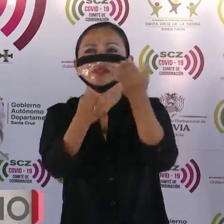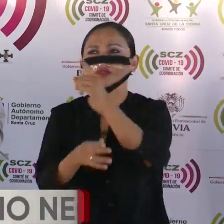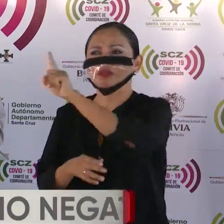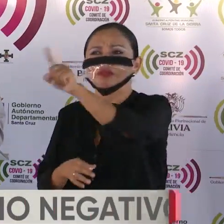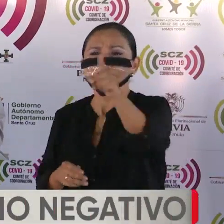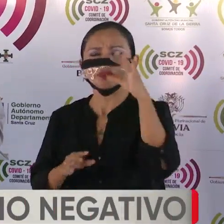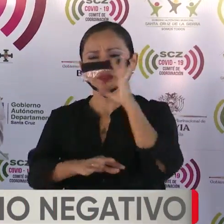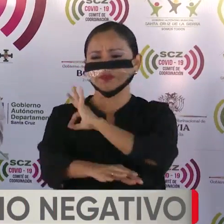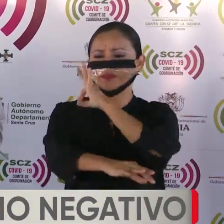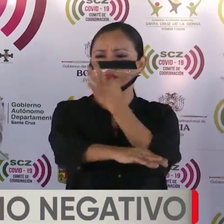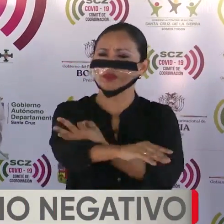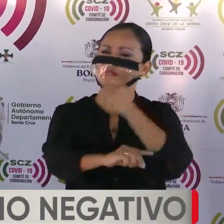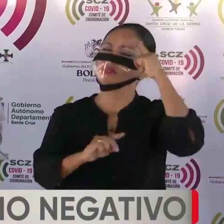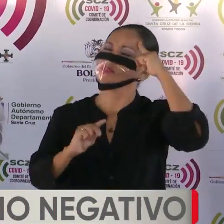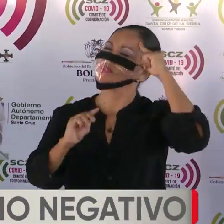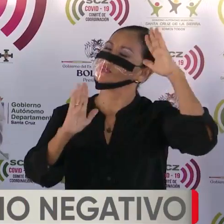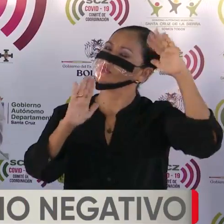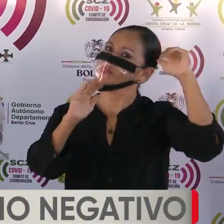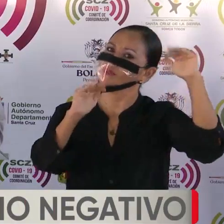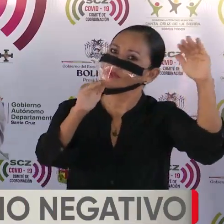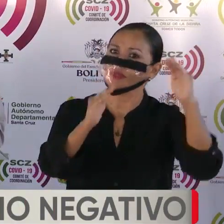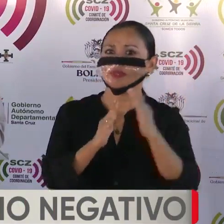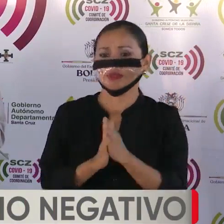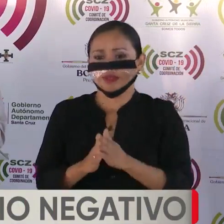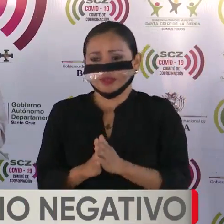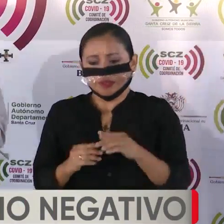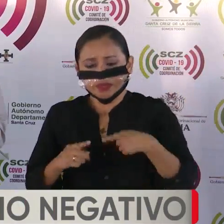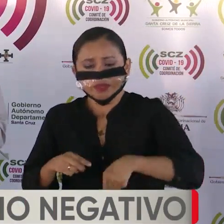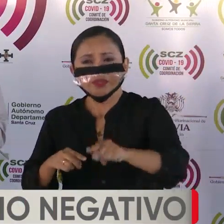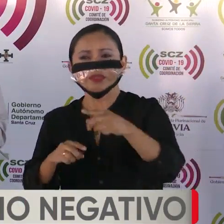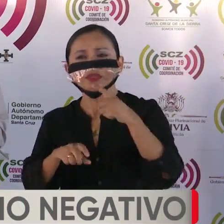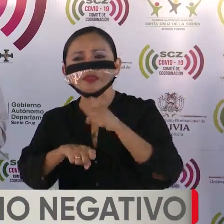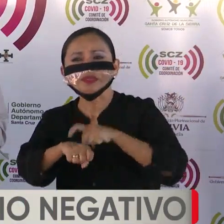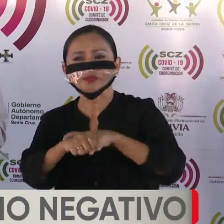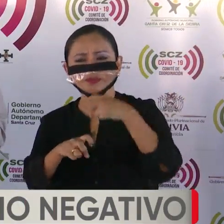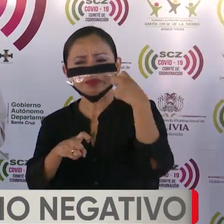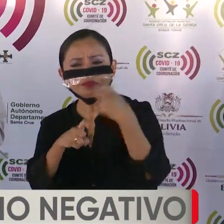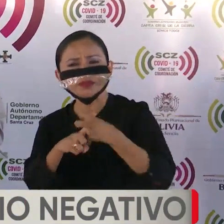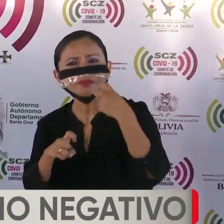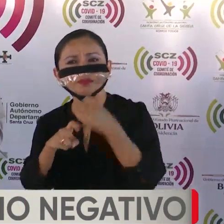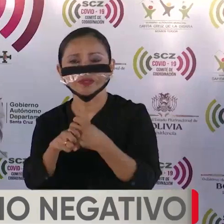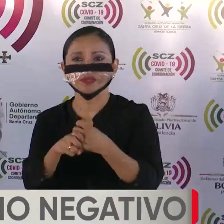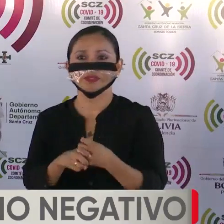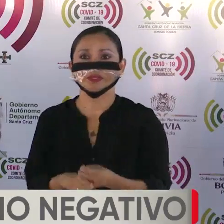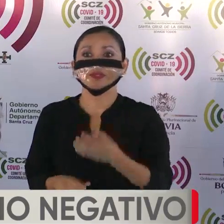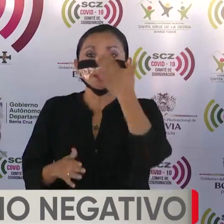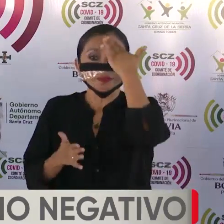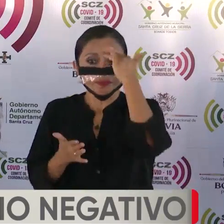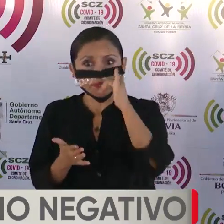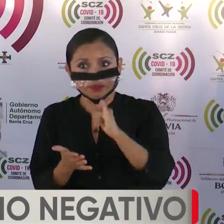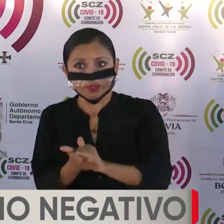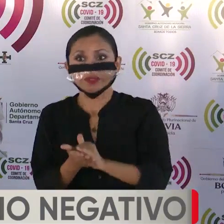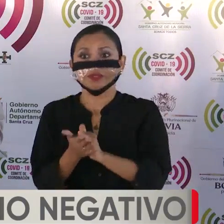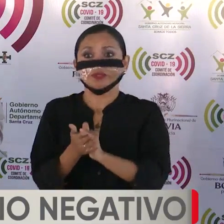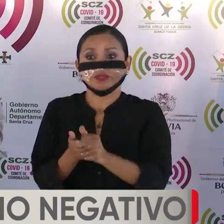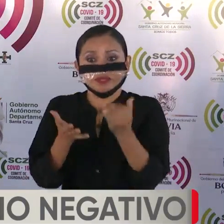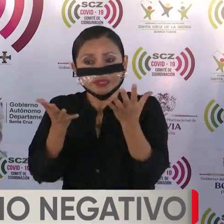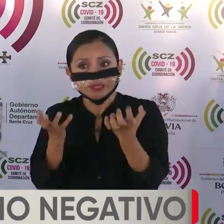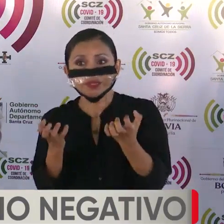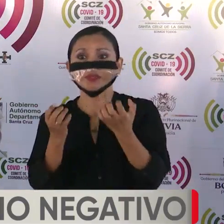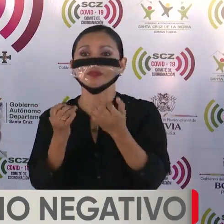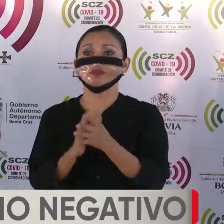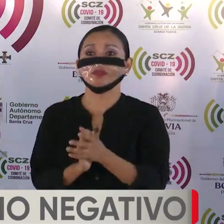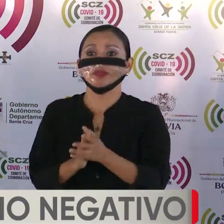y la esperanza necesaria en estos duros momentos. Y precisamente de eso